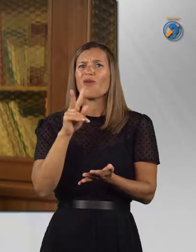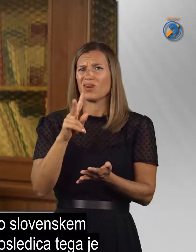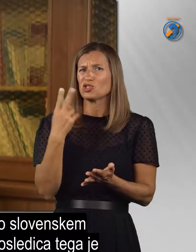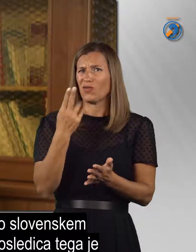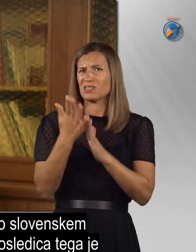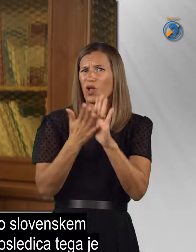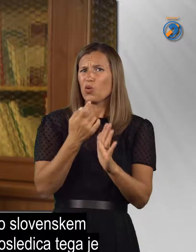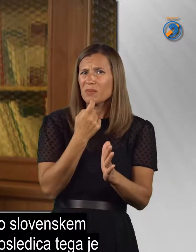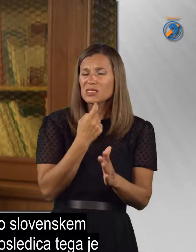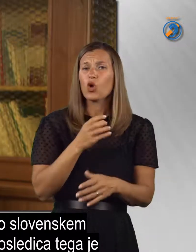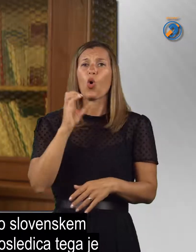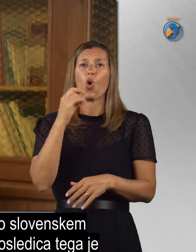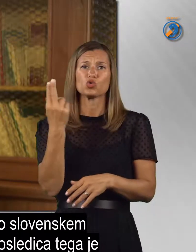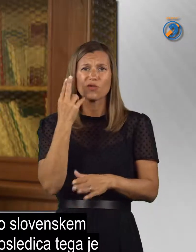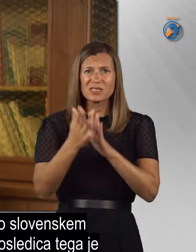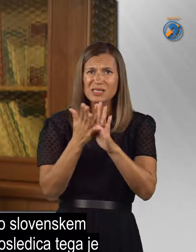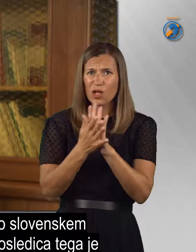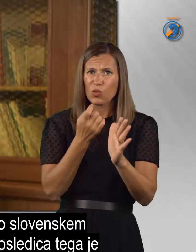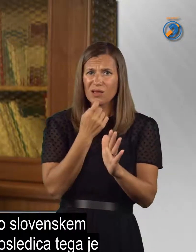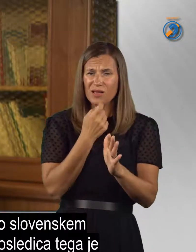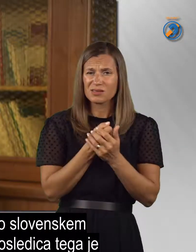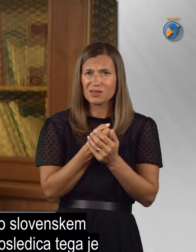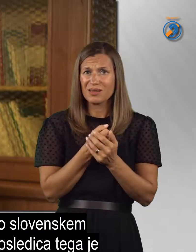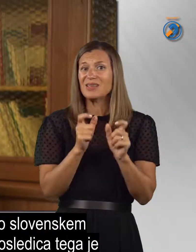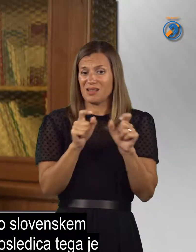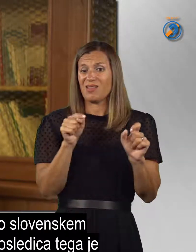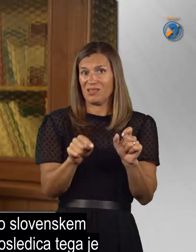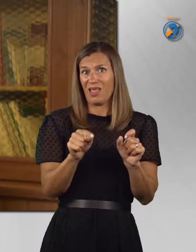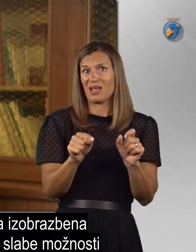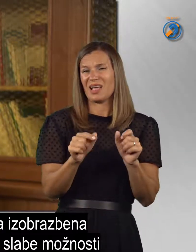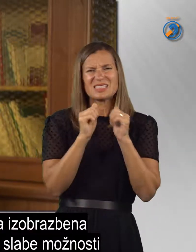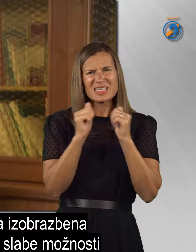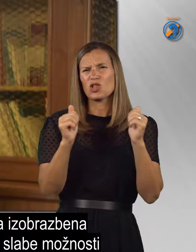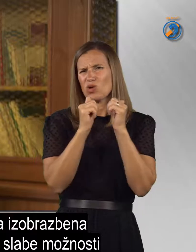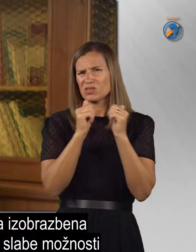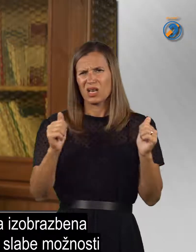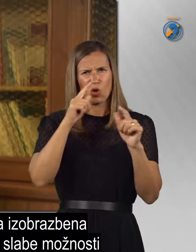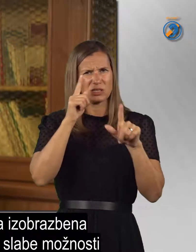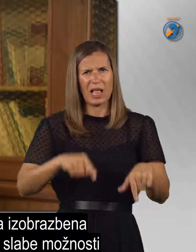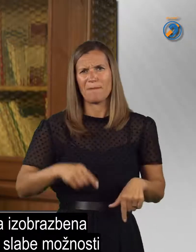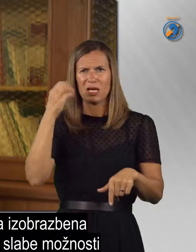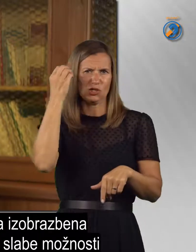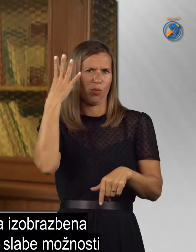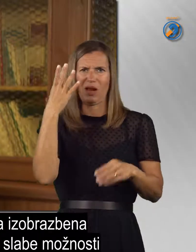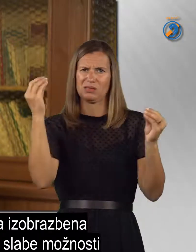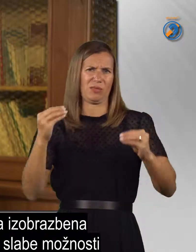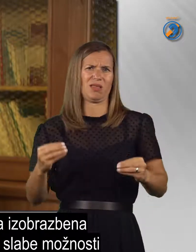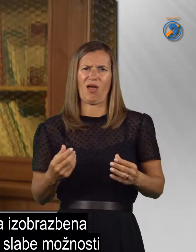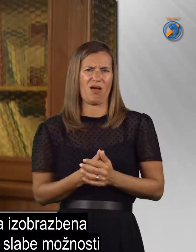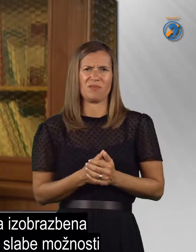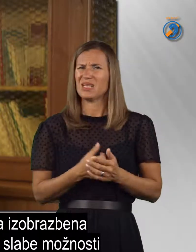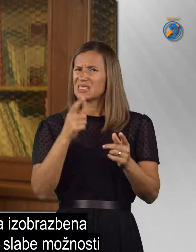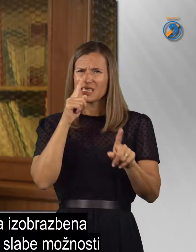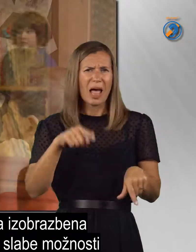slovenskem znakovnem jeziku in o slovenskem znakovnem jeziku. In posledice tega je izredno, izredno slaba izobrazbena struktura.